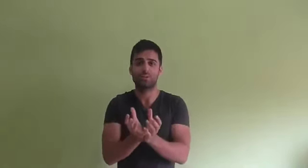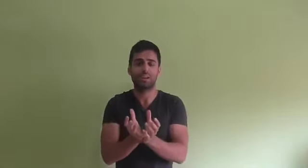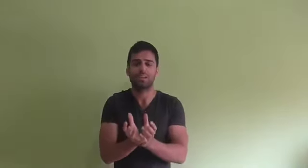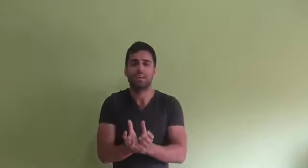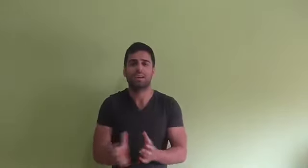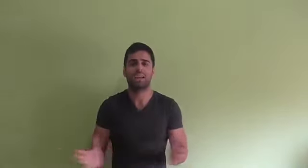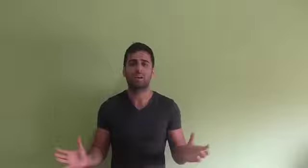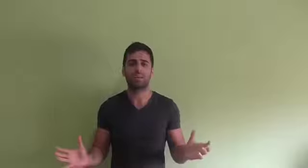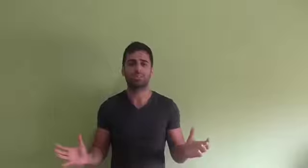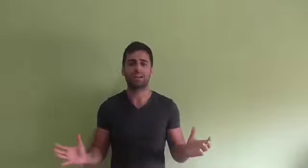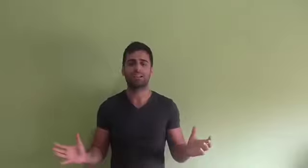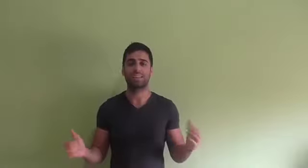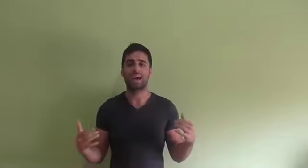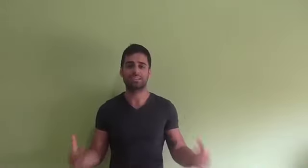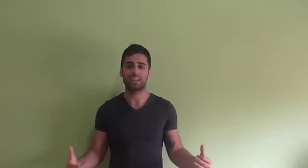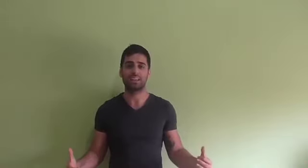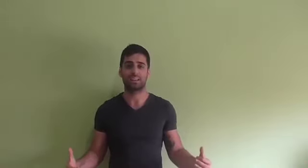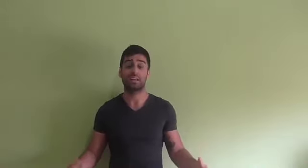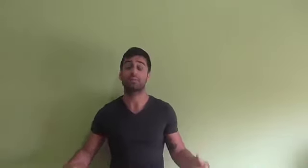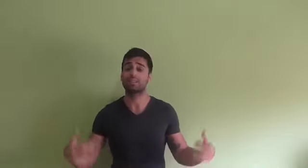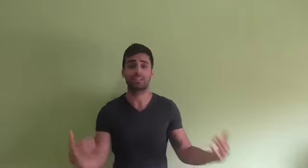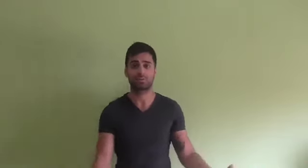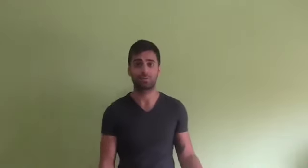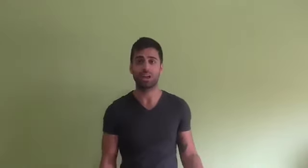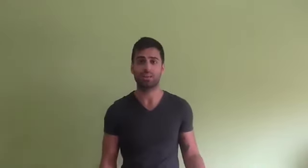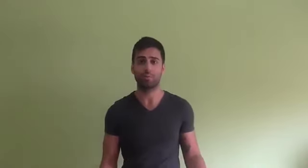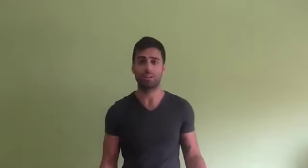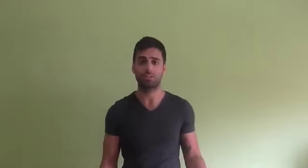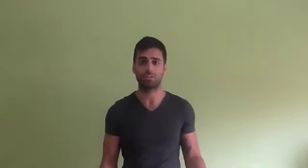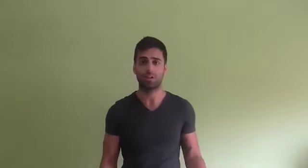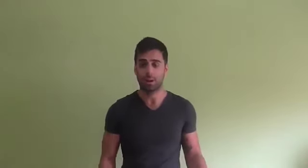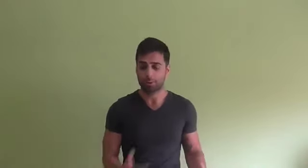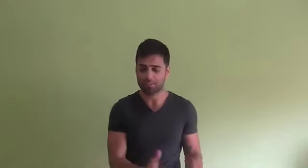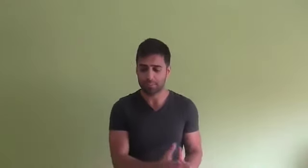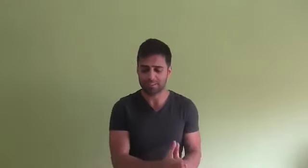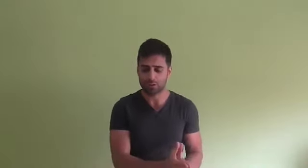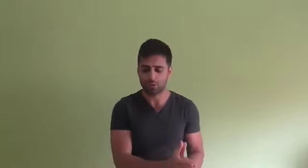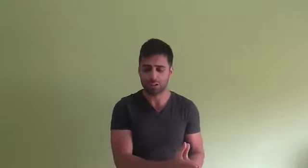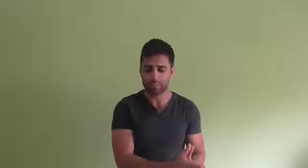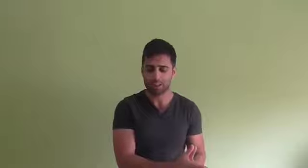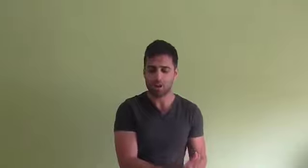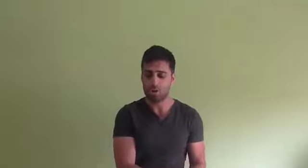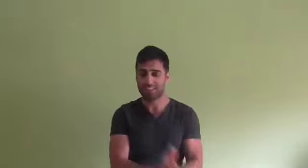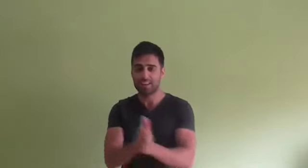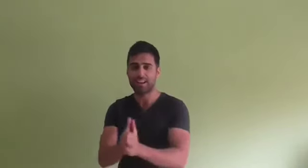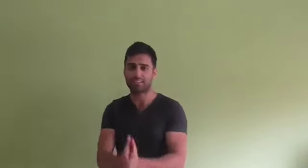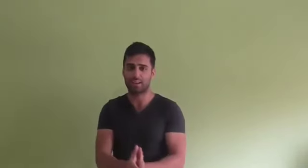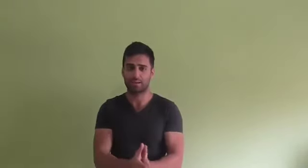reúne, que a le cuesta dejarse ir, le cuesta disfrutar del momento, porque está pensando constantemente en lo que tiene que hacer